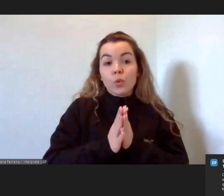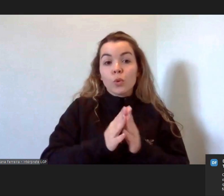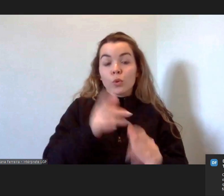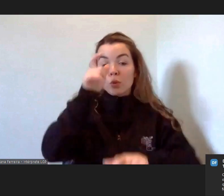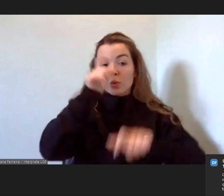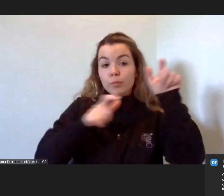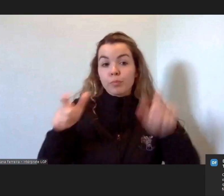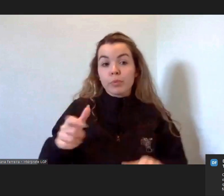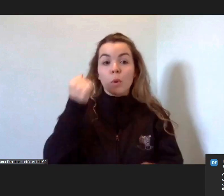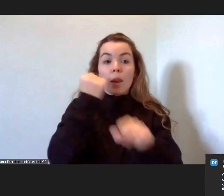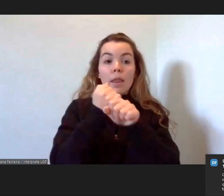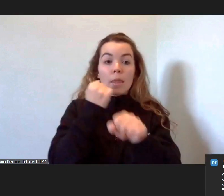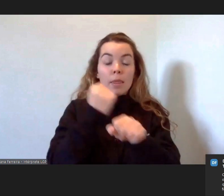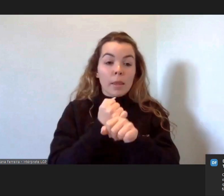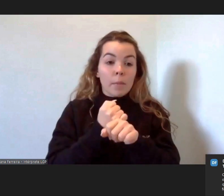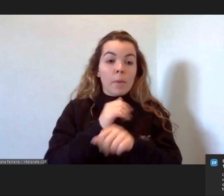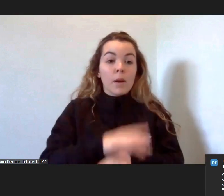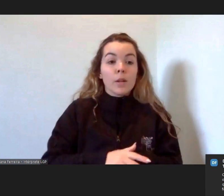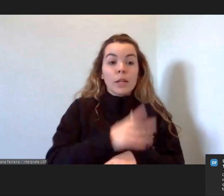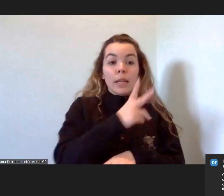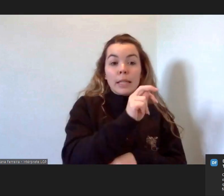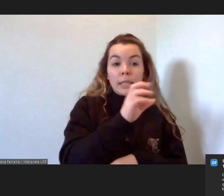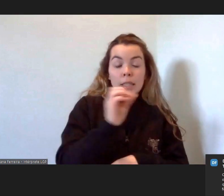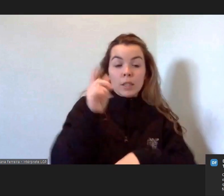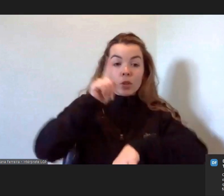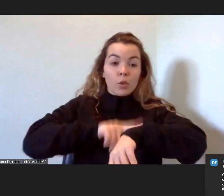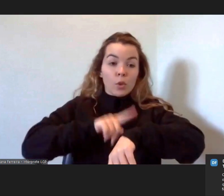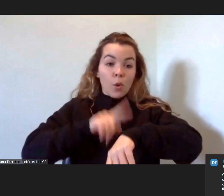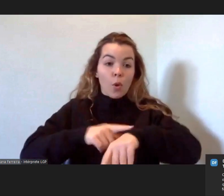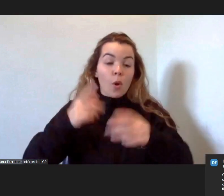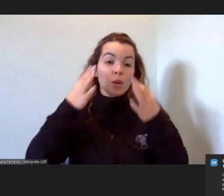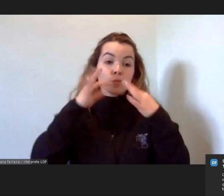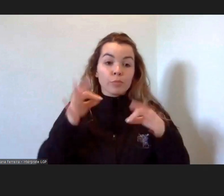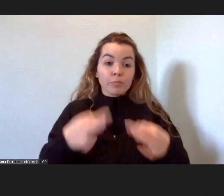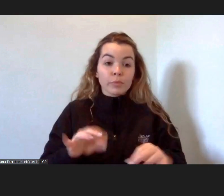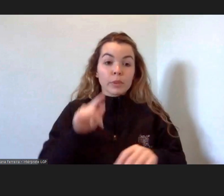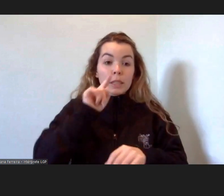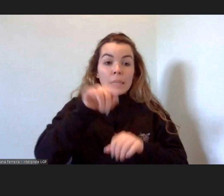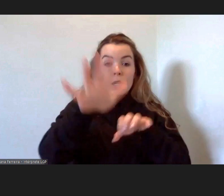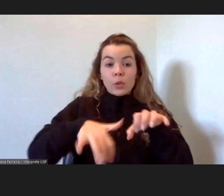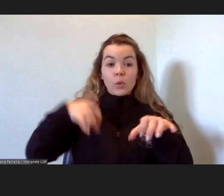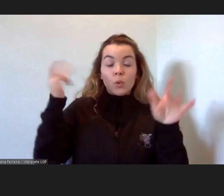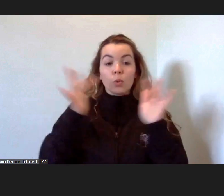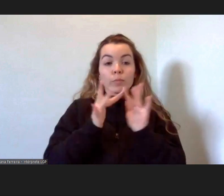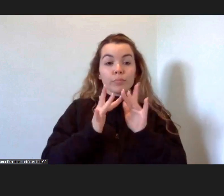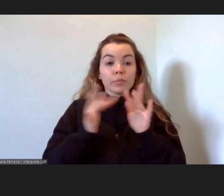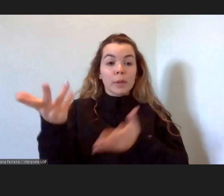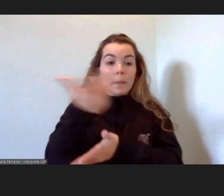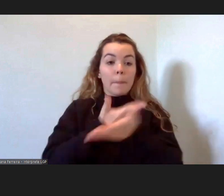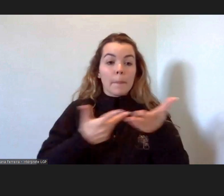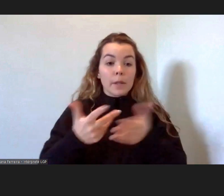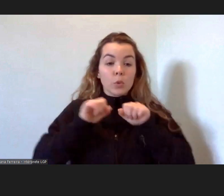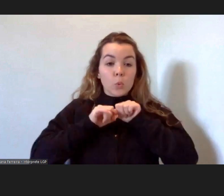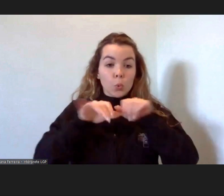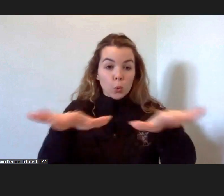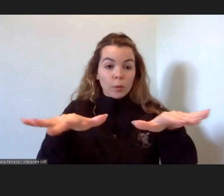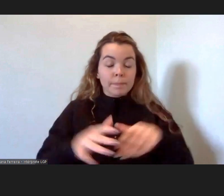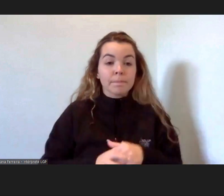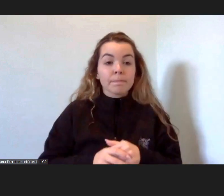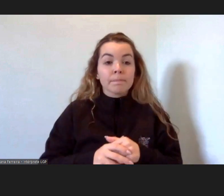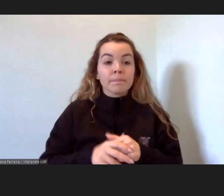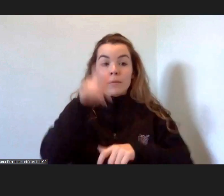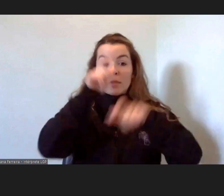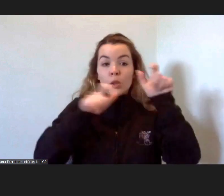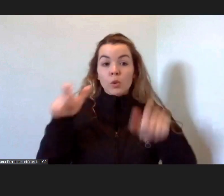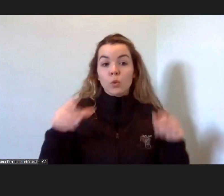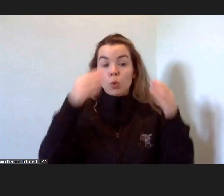30 horas síncronas que culminam no presente webinar de disseminação e partilha. Os formandos em sala têm